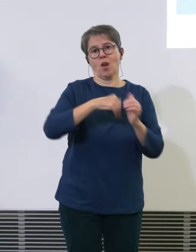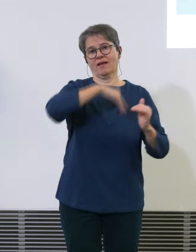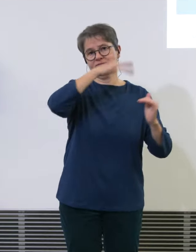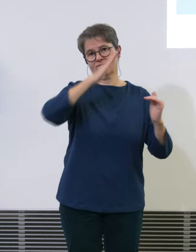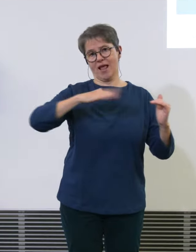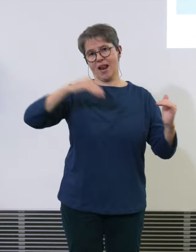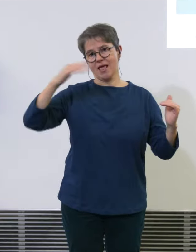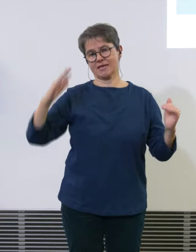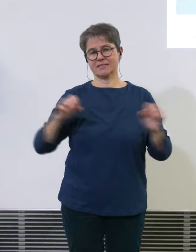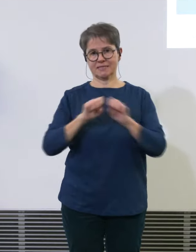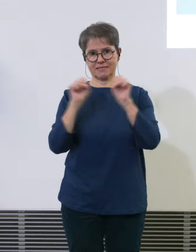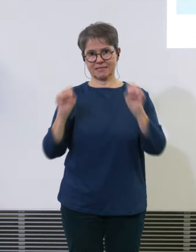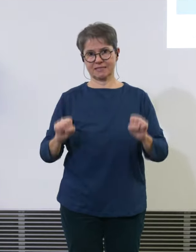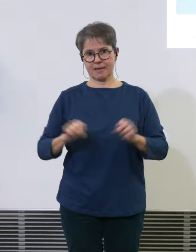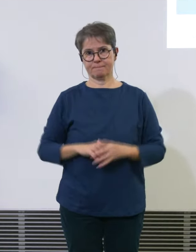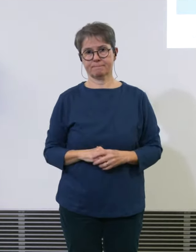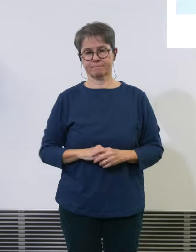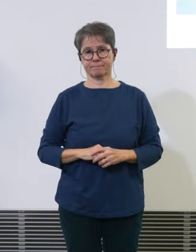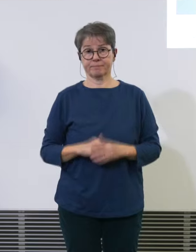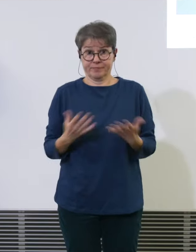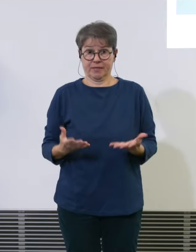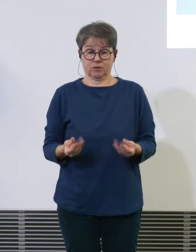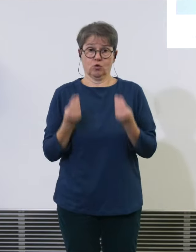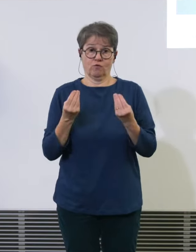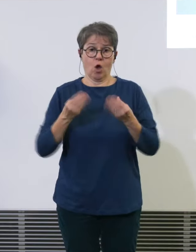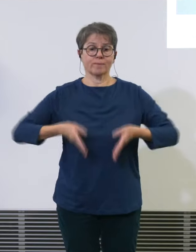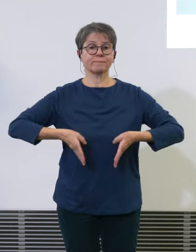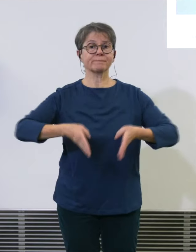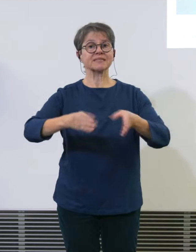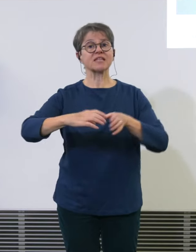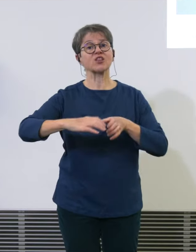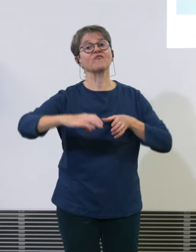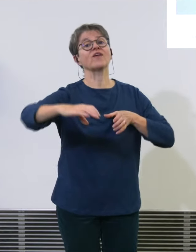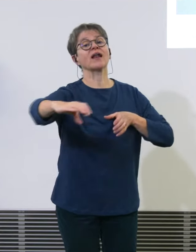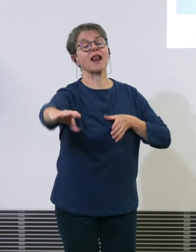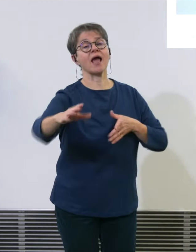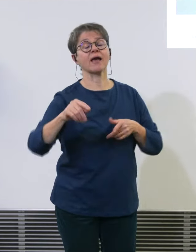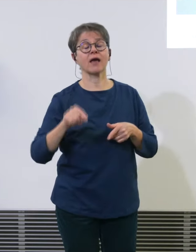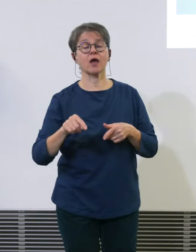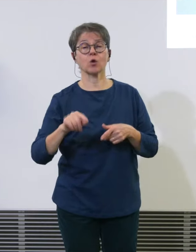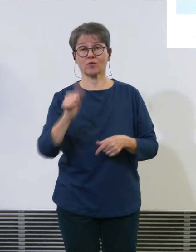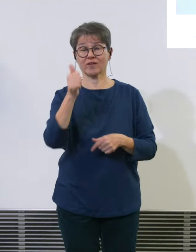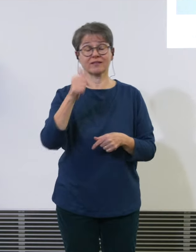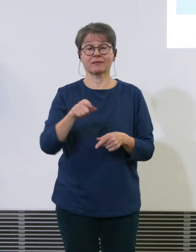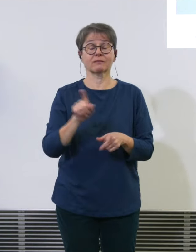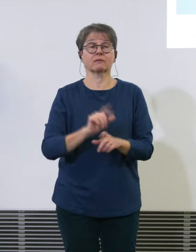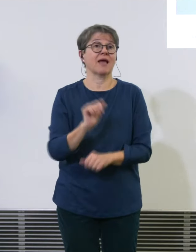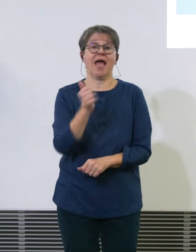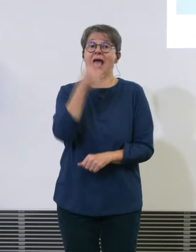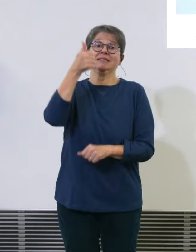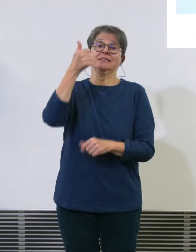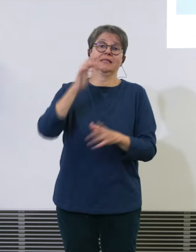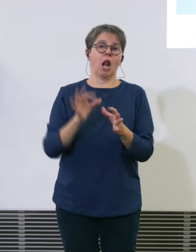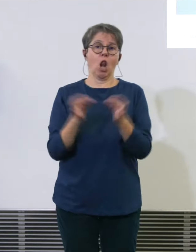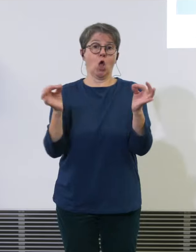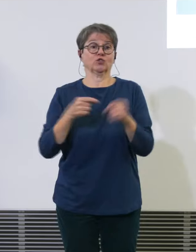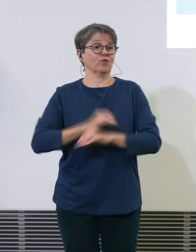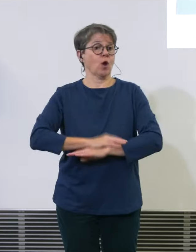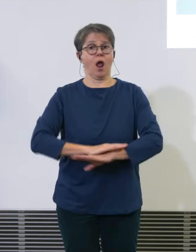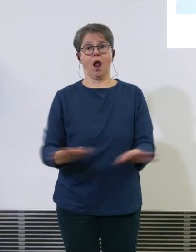jetzt warum ist die Pistenverlängerung relevant und das ist nicht die absolute Lösung für alles aber es ist ein wichtiges Element um den Betrieb zu